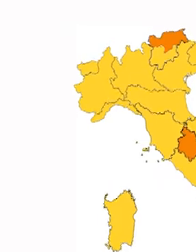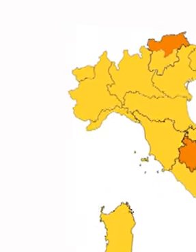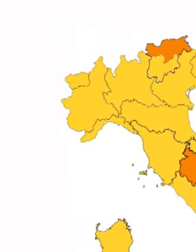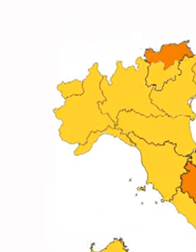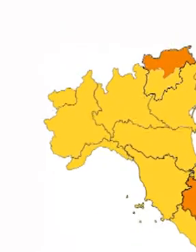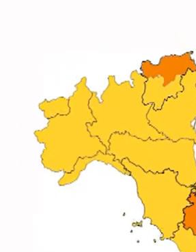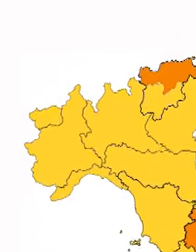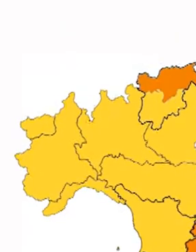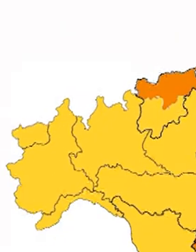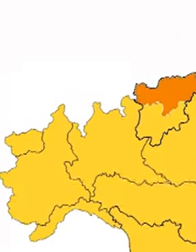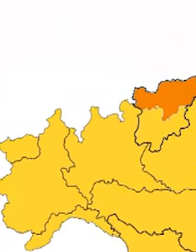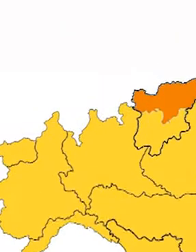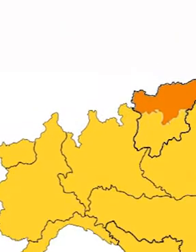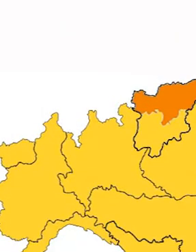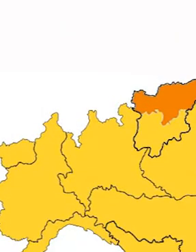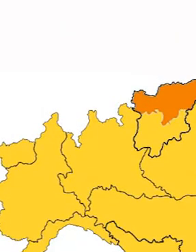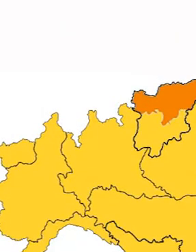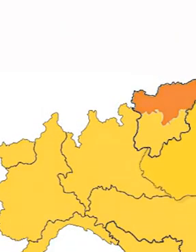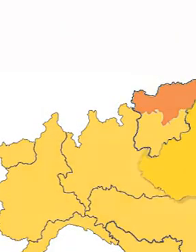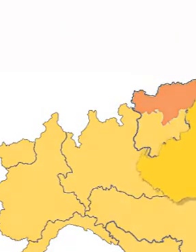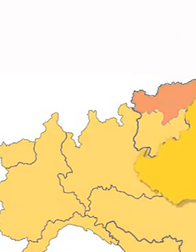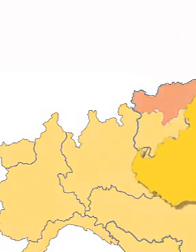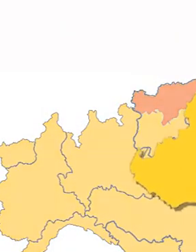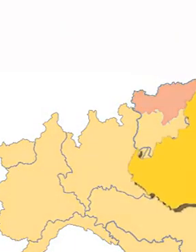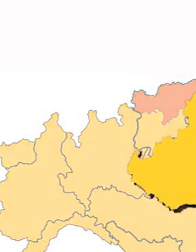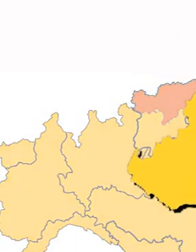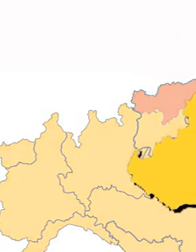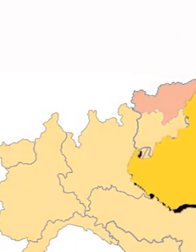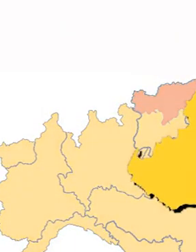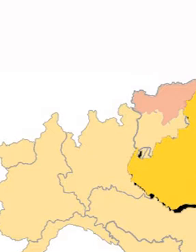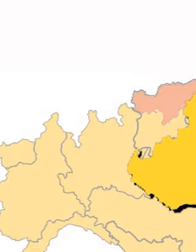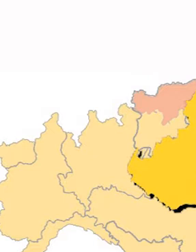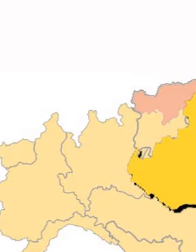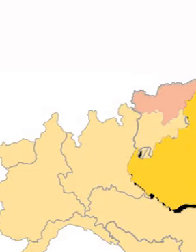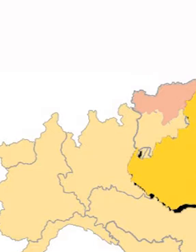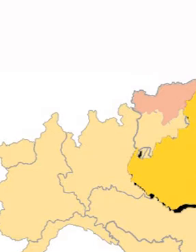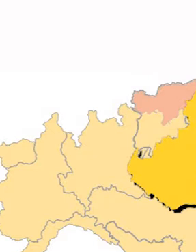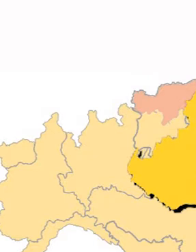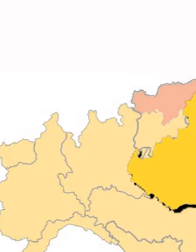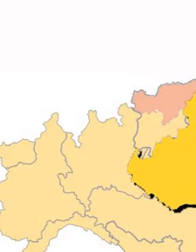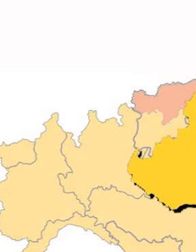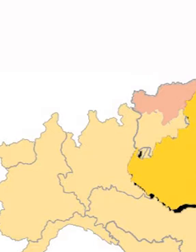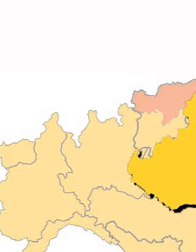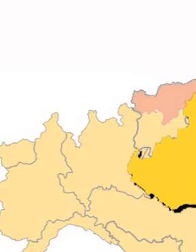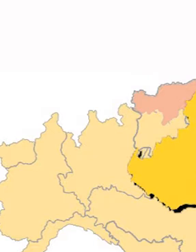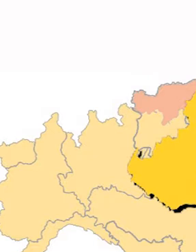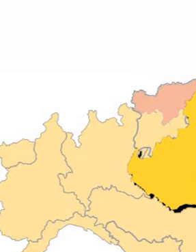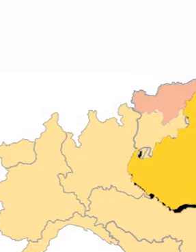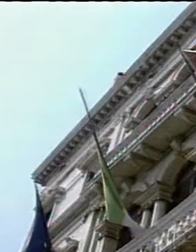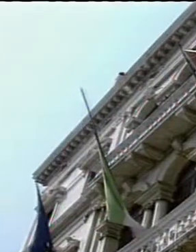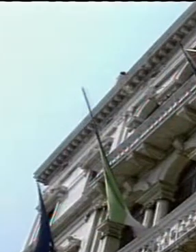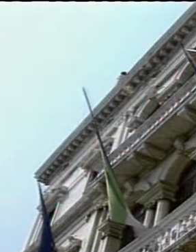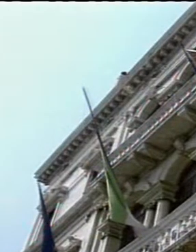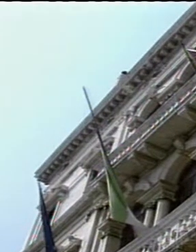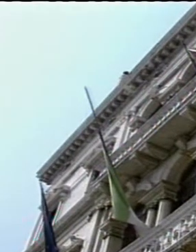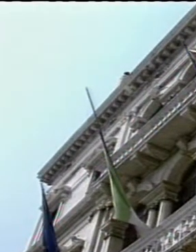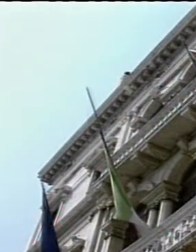Il Veneto è in zona gialla e ci rimarrà. I dati dell'emergenza coronavirus nella nostra regione continuano a disegnare una curva in discesa e